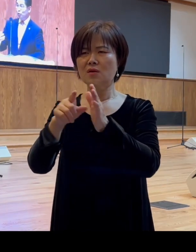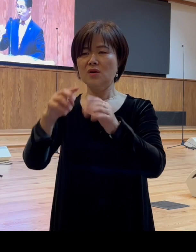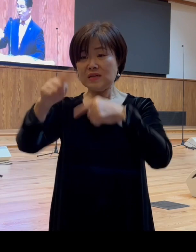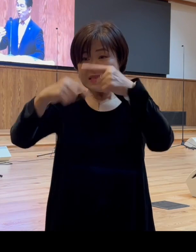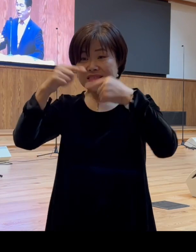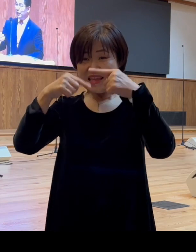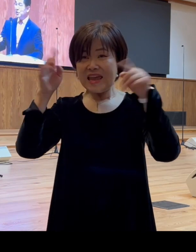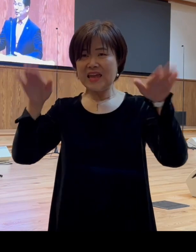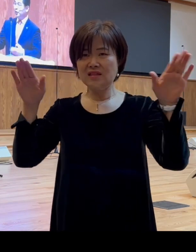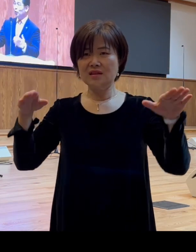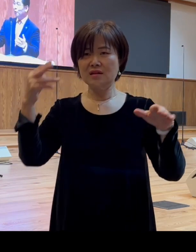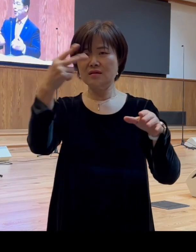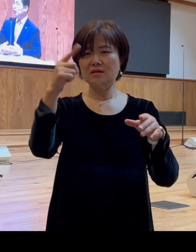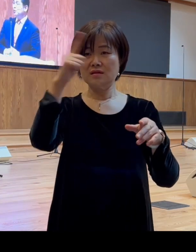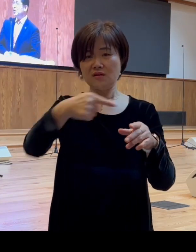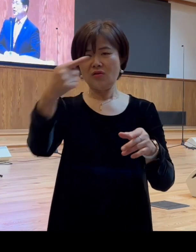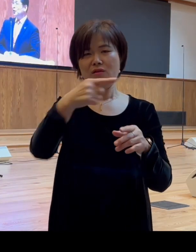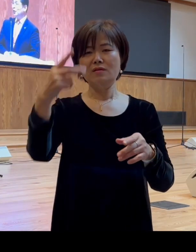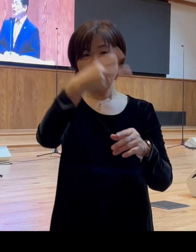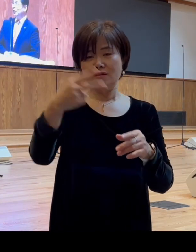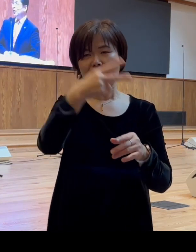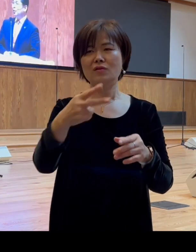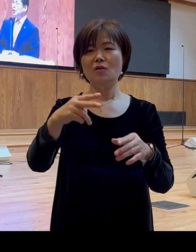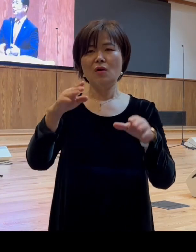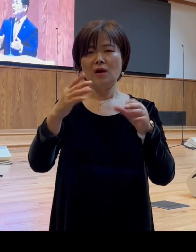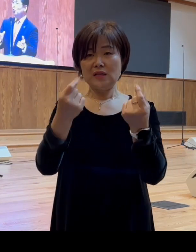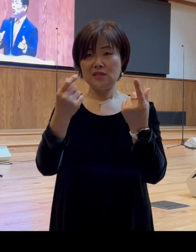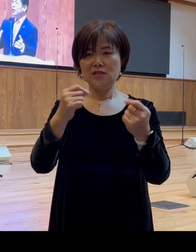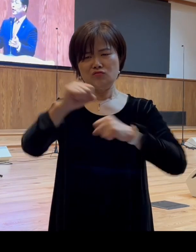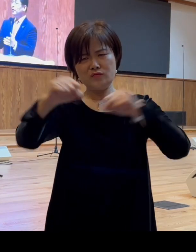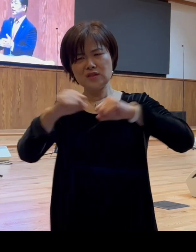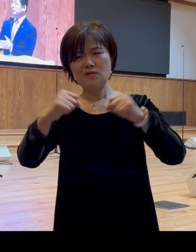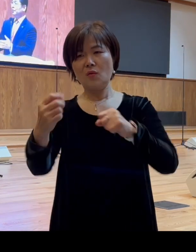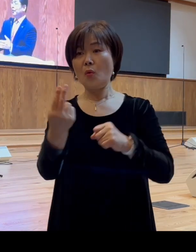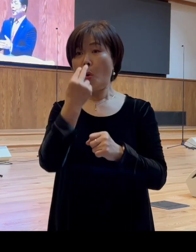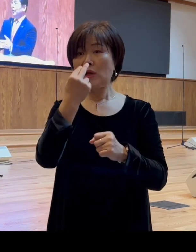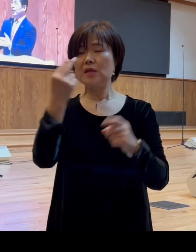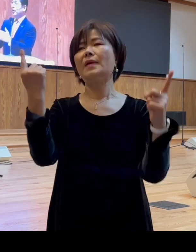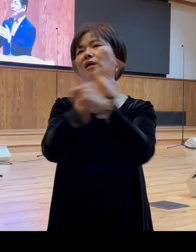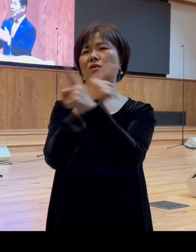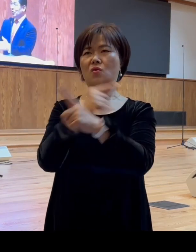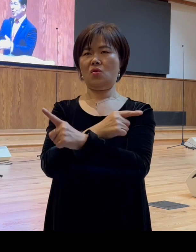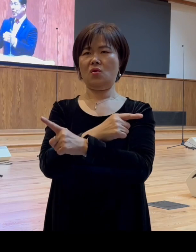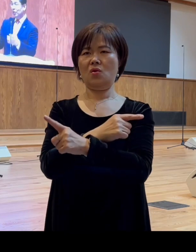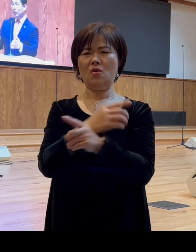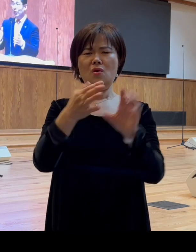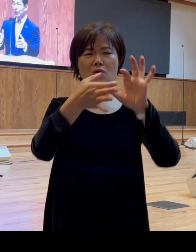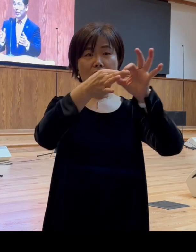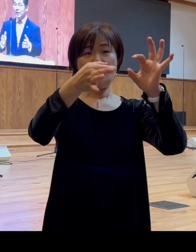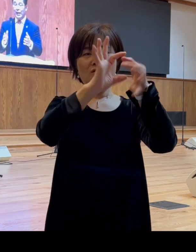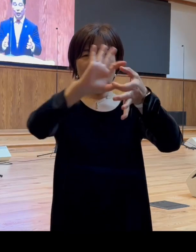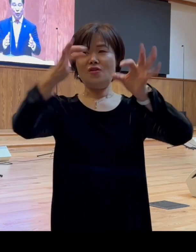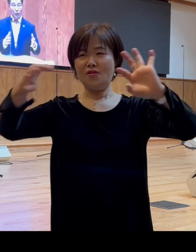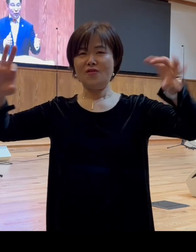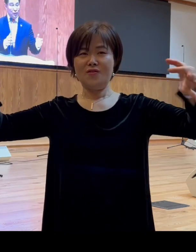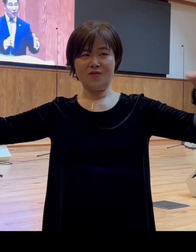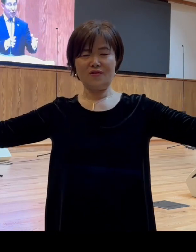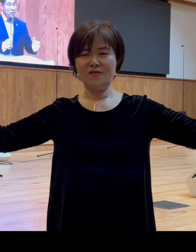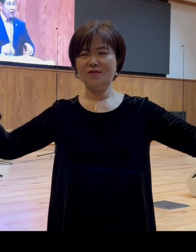마리의 새들이 또 함께 움직이고 뭐 이러면서 공기의 흐름, 이어지는 어떤 자연 현상들로